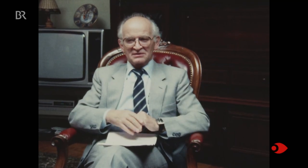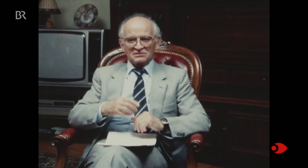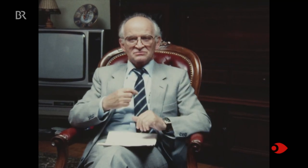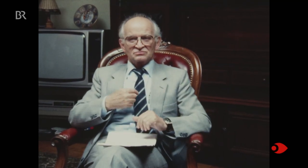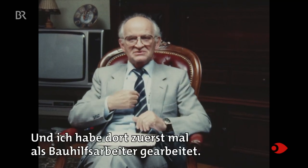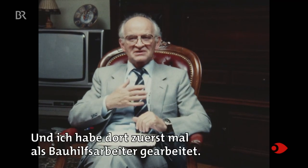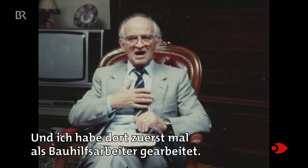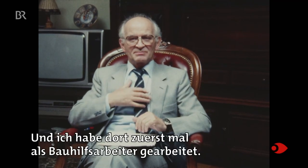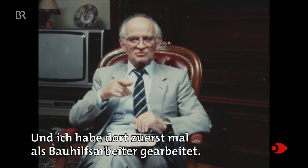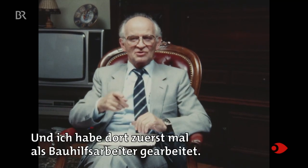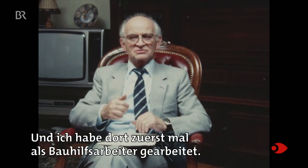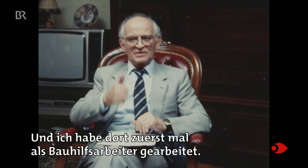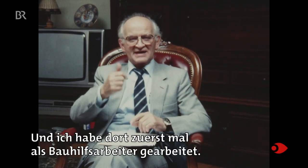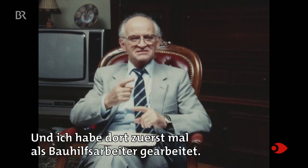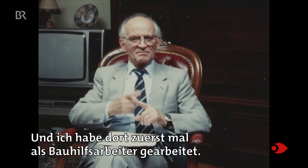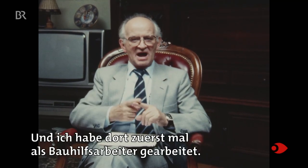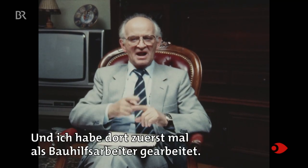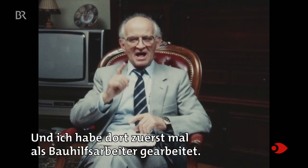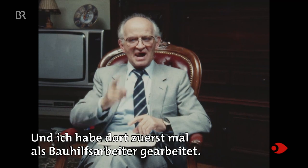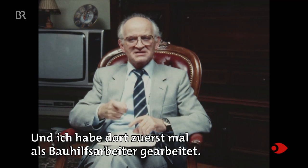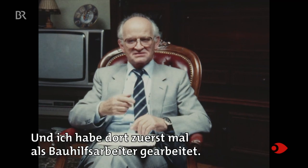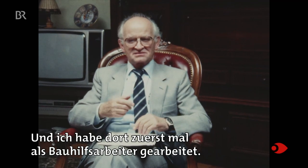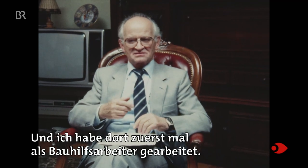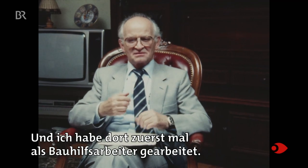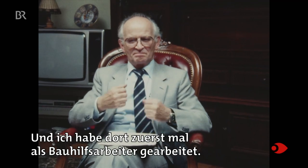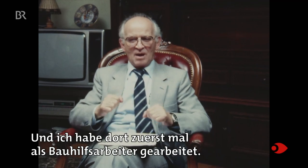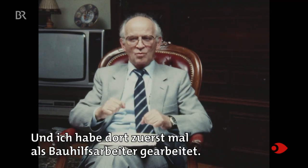Und ich habe dort zuerst mal als Bauhilfsarbeiter gearbeitet.